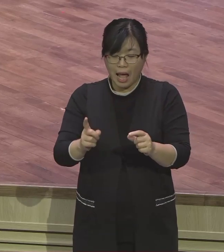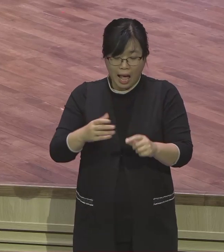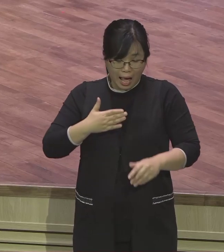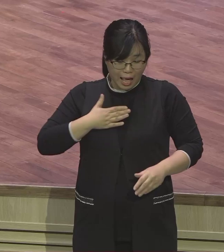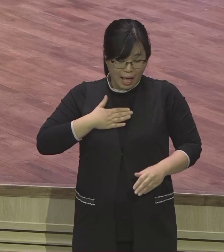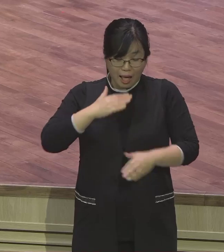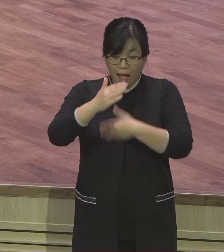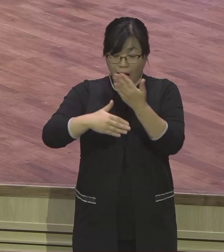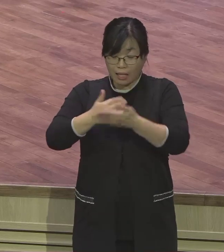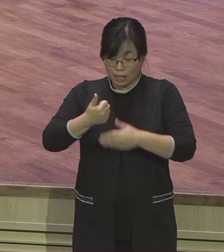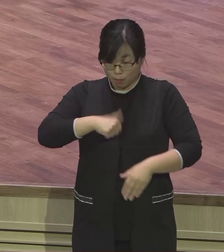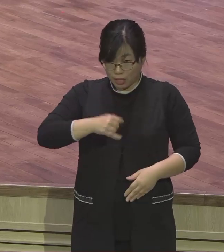예배입니다. 예배.